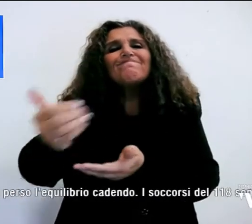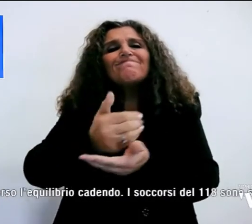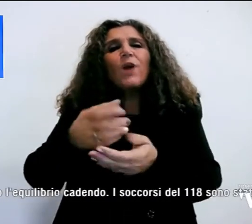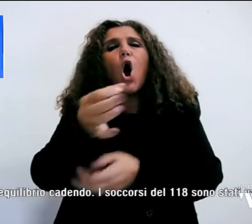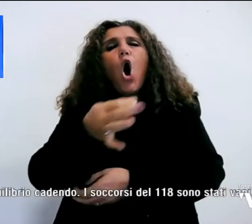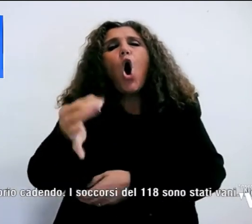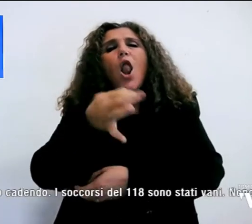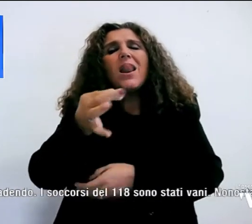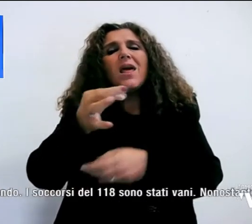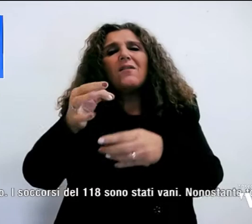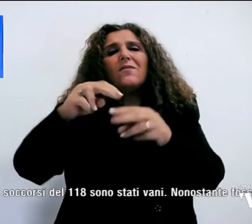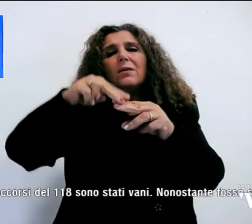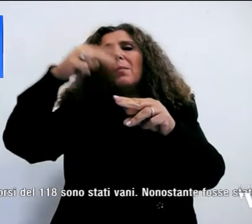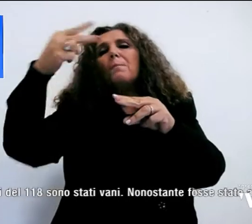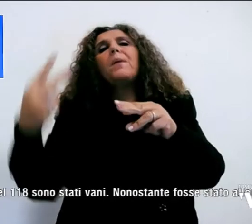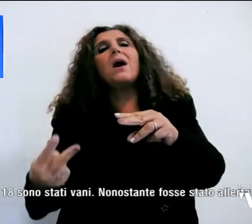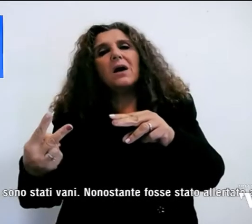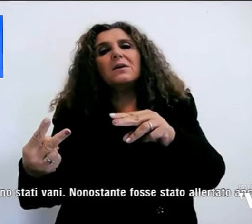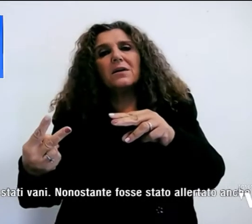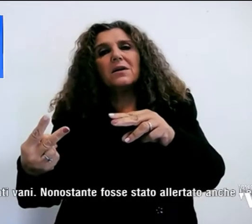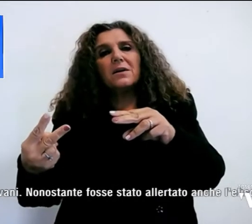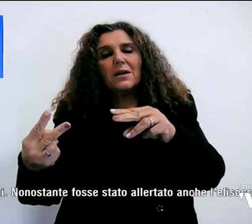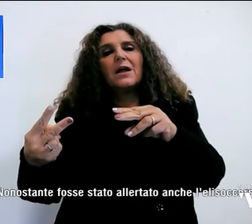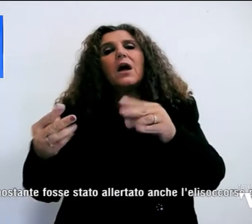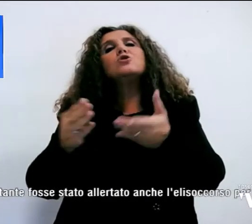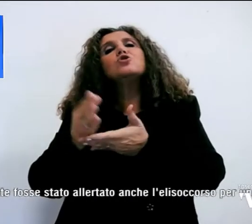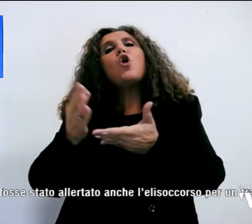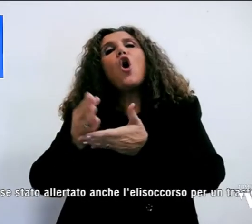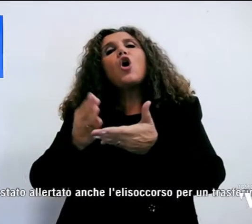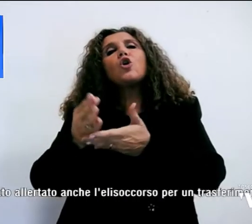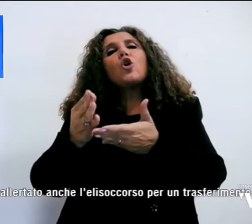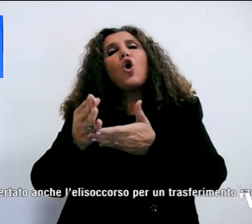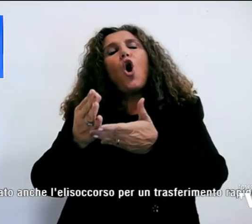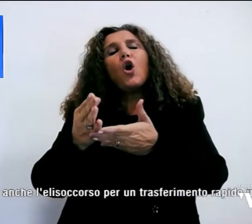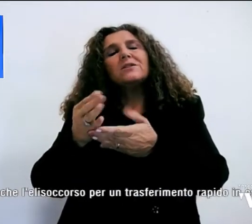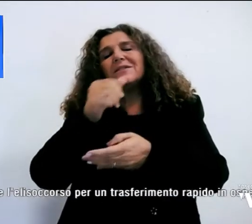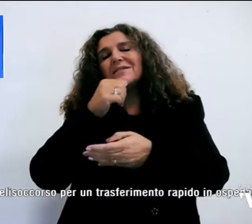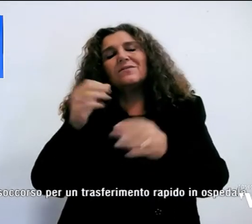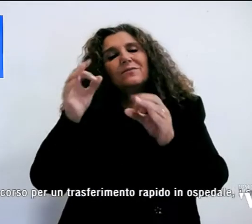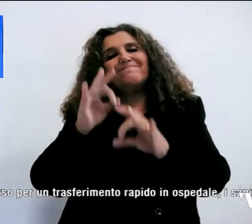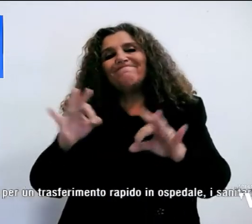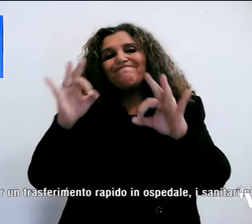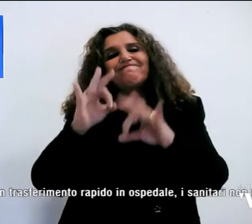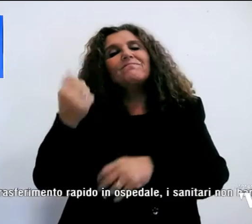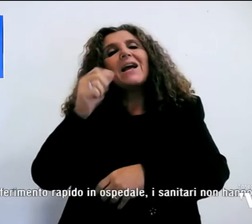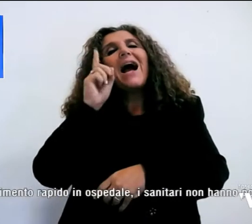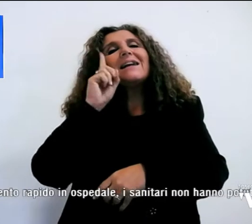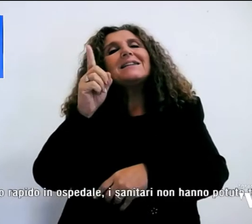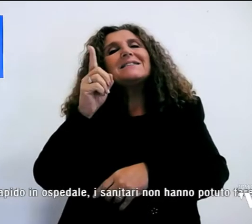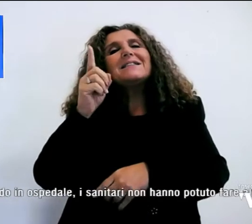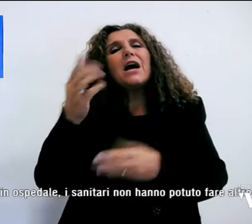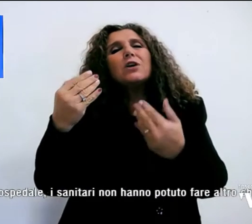l'equilibrio cadendo. I soccorsi sono stati vani purtroppo. Nonostante fosse stato allertato anche l